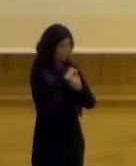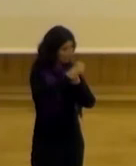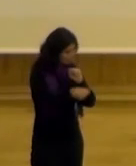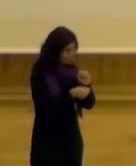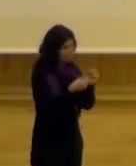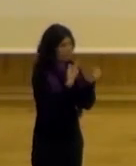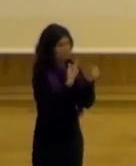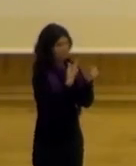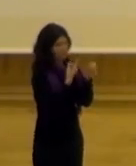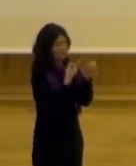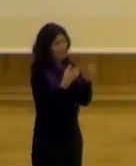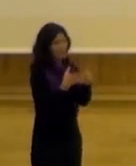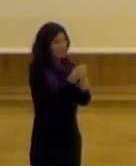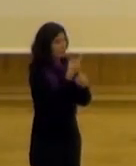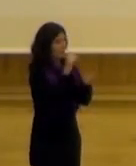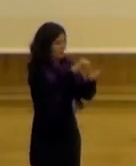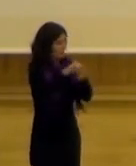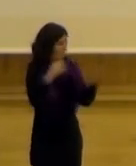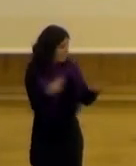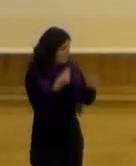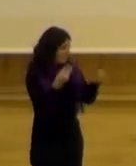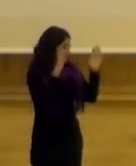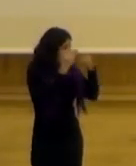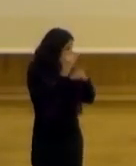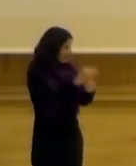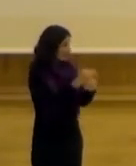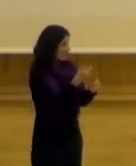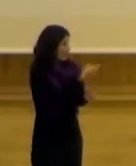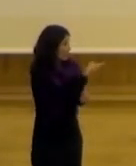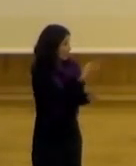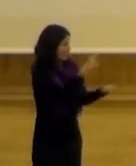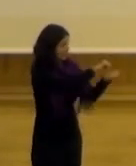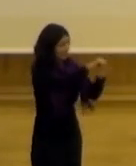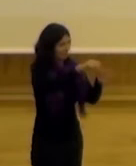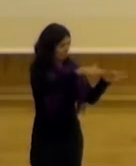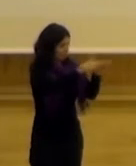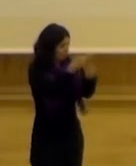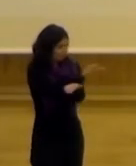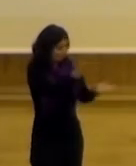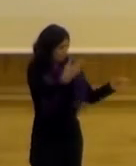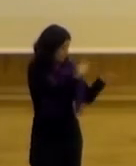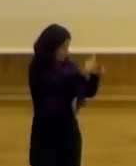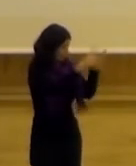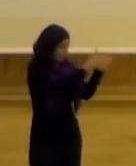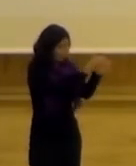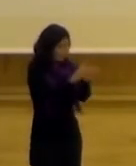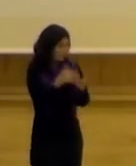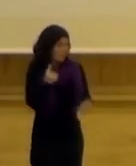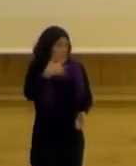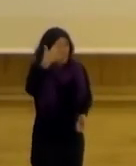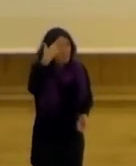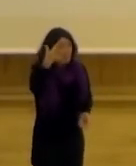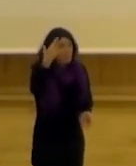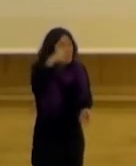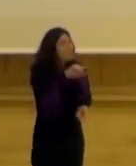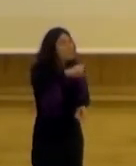reconfigurar de un modo deseable la ciudad entiendo a diferentes actores en los políticos etcétera y lo